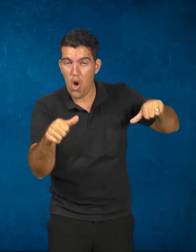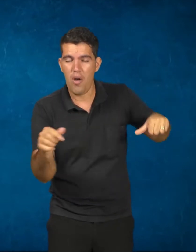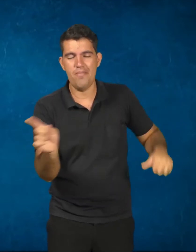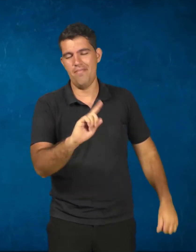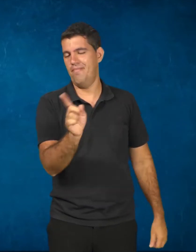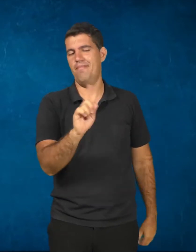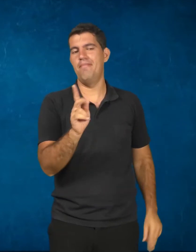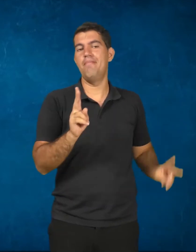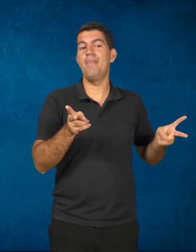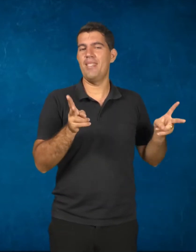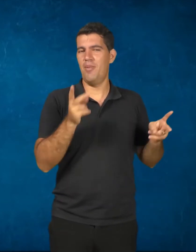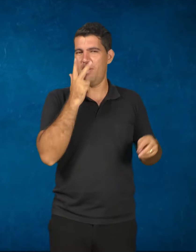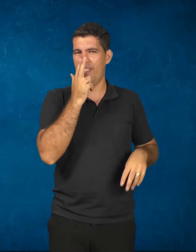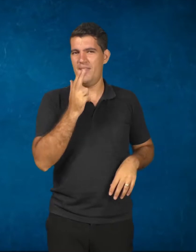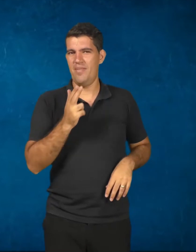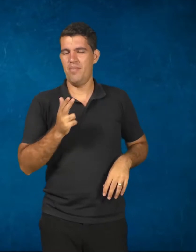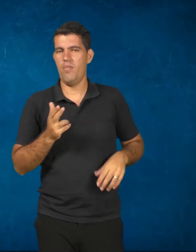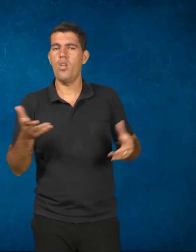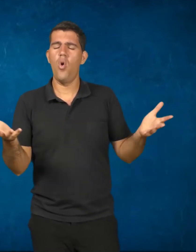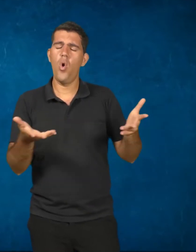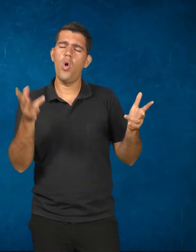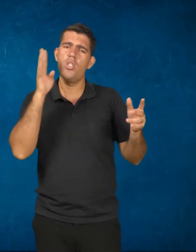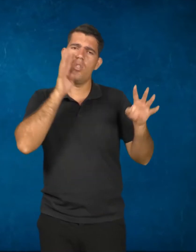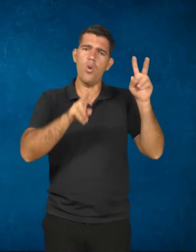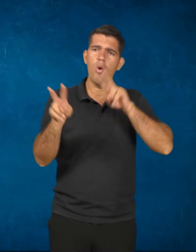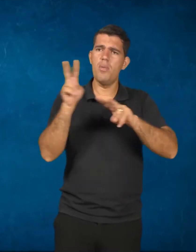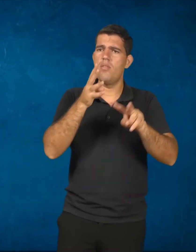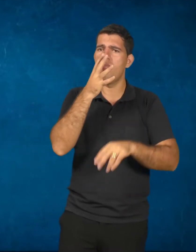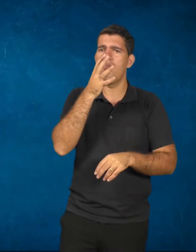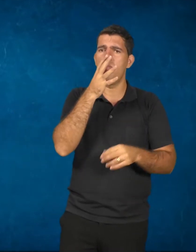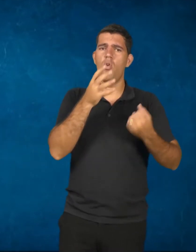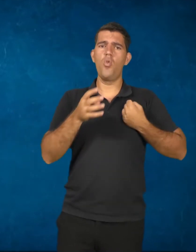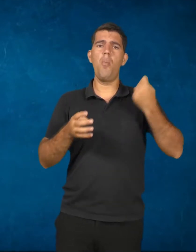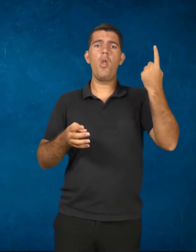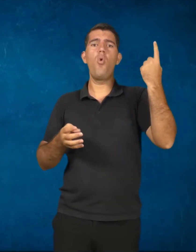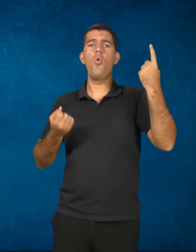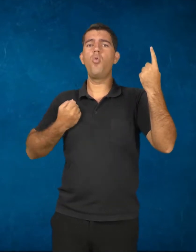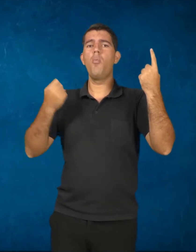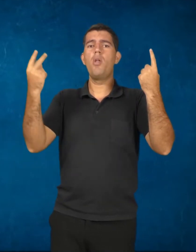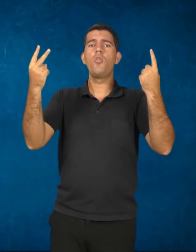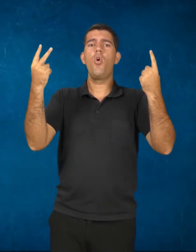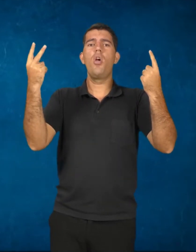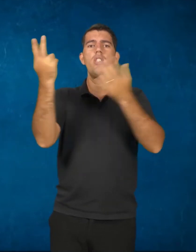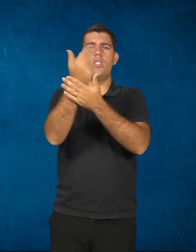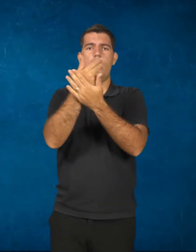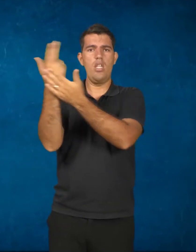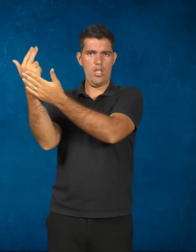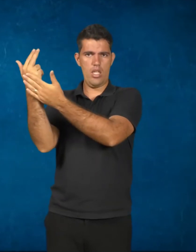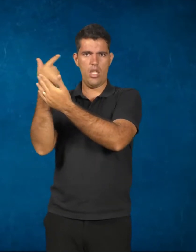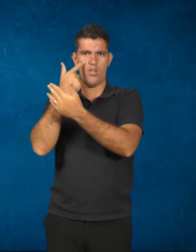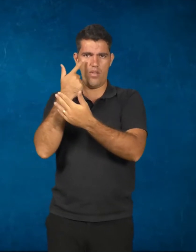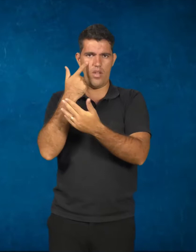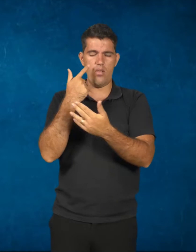Hoje nós observamos aí que diferença tem entre essa figura 1 e essa figura 2. Na figura 1,